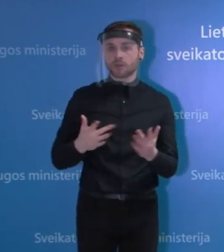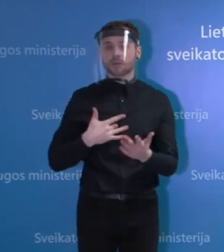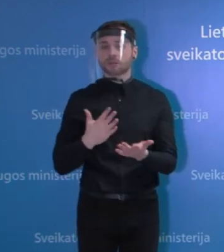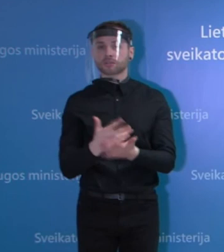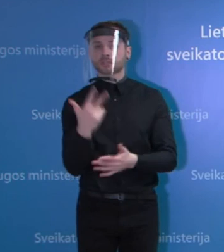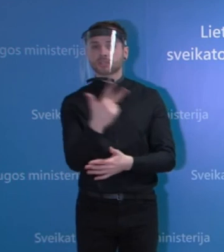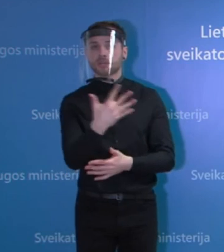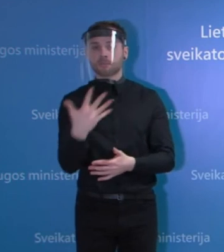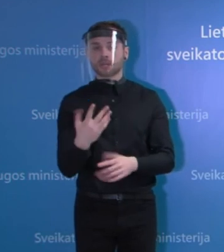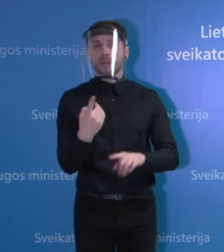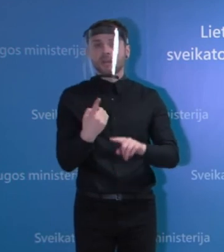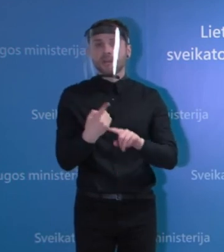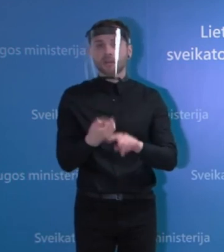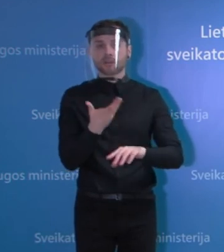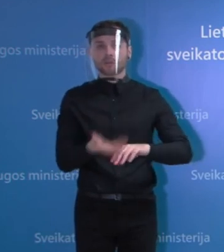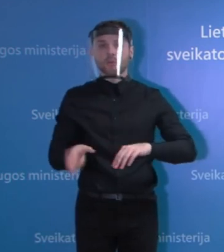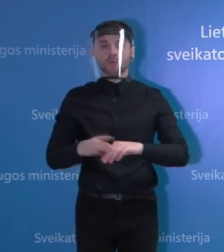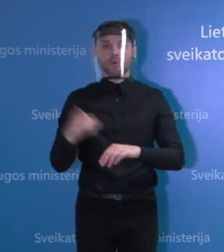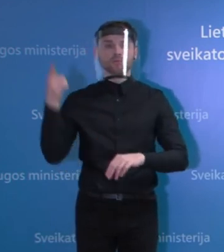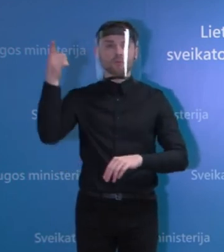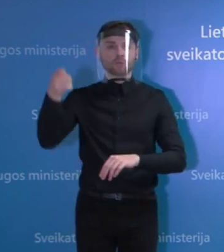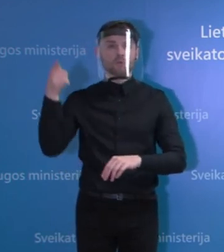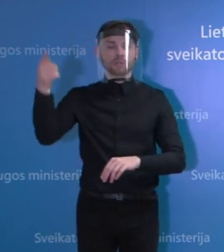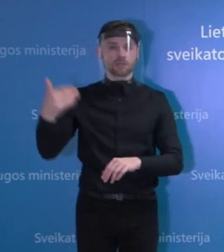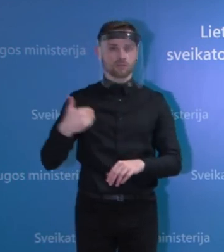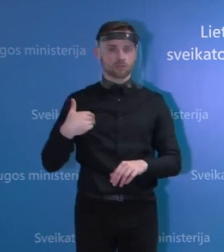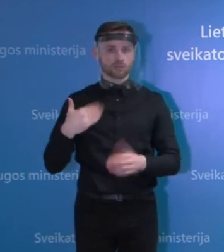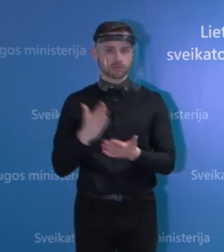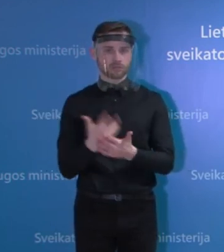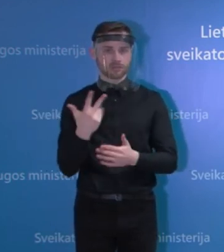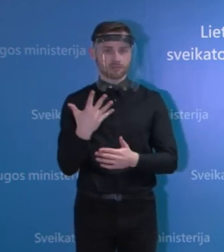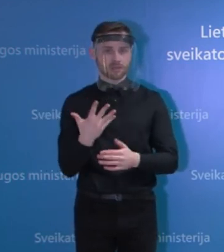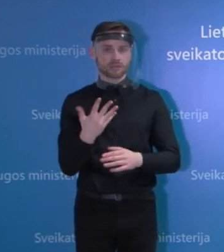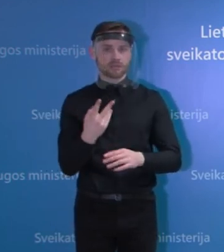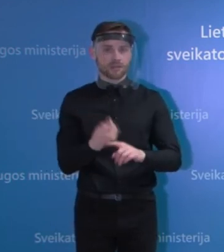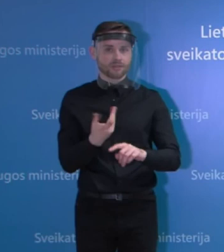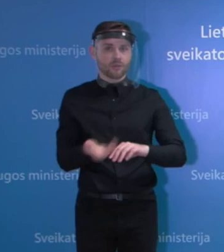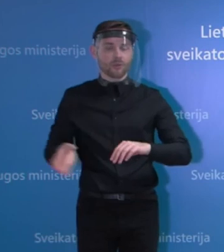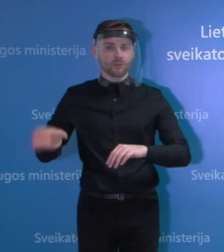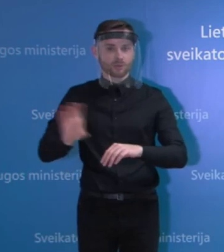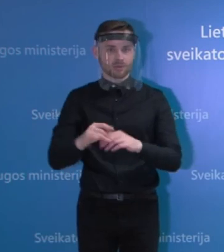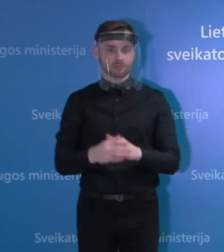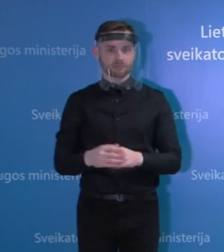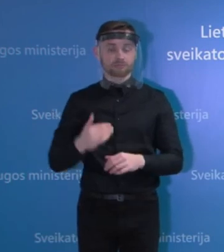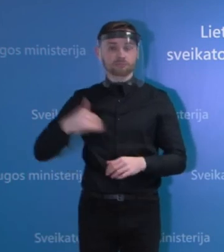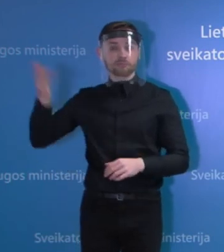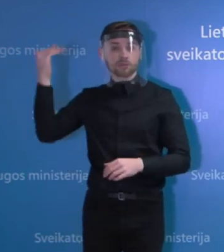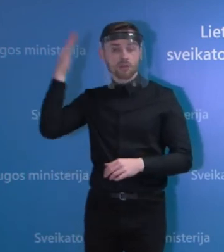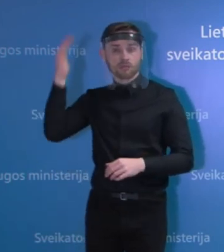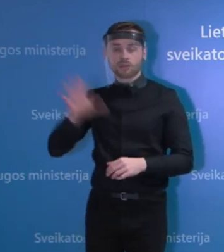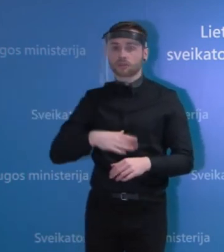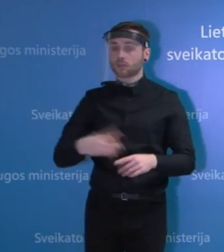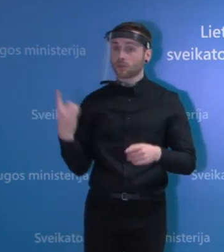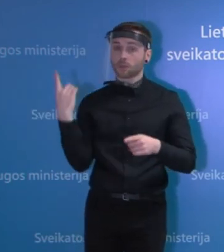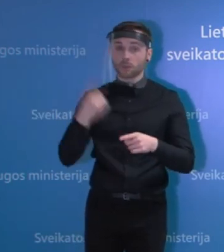35 kartus išaugęs nuo tolinių konsultacijų skaičius. Tai ta, ką mes laikėm neveikiamų išaugių, panašu,